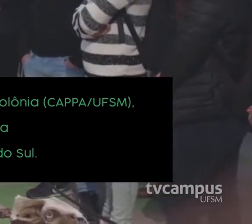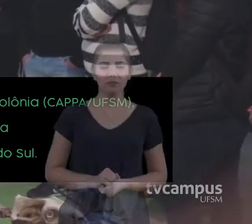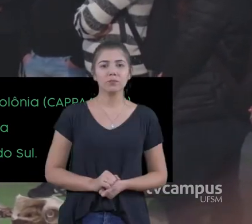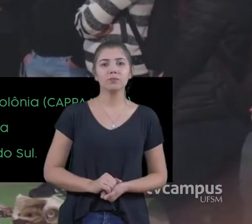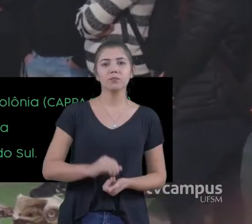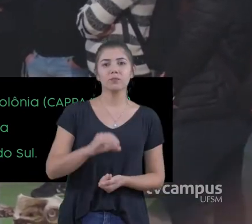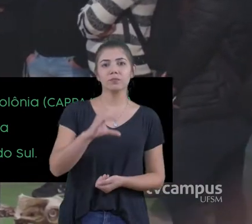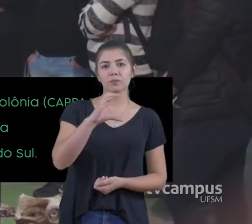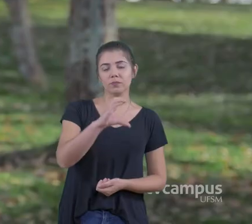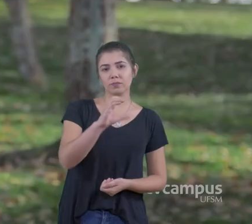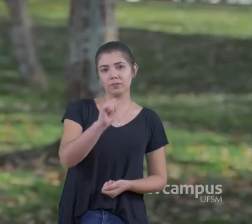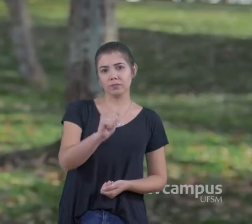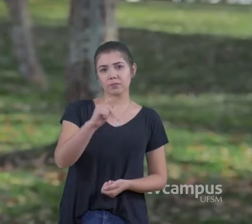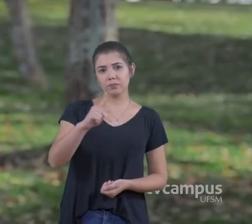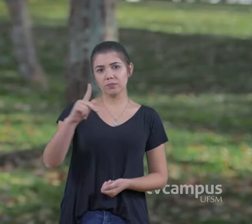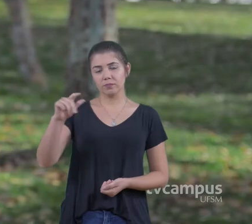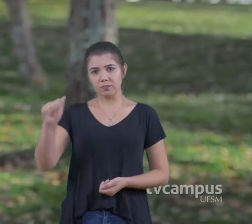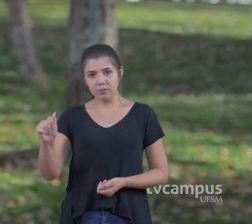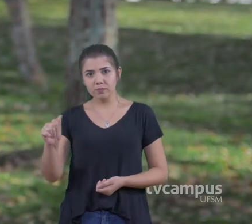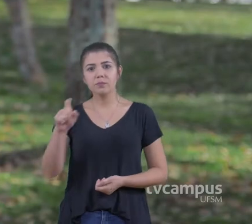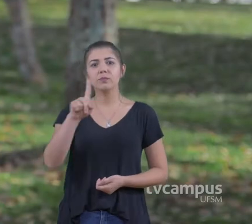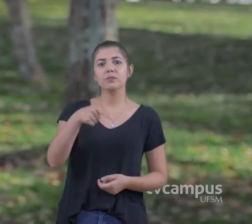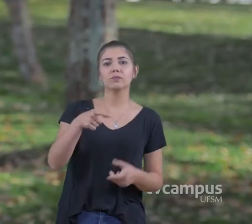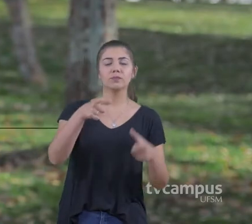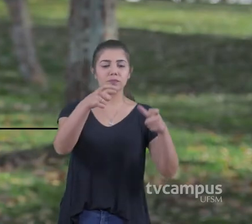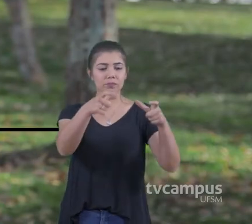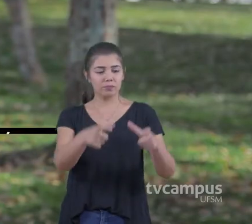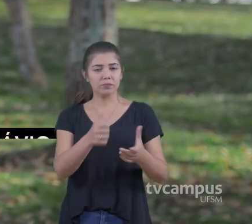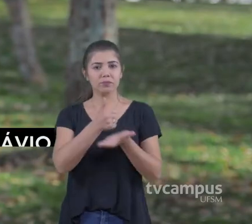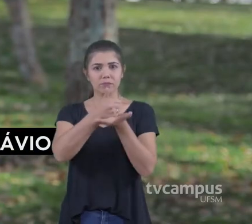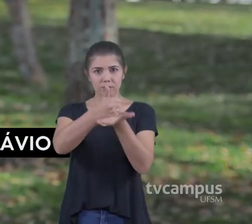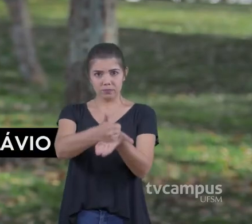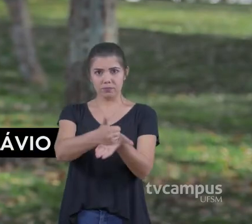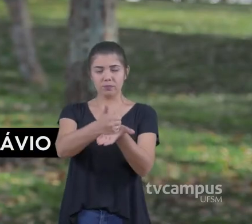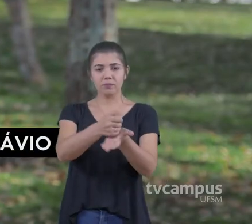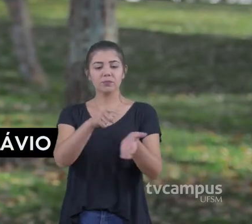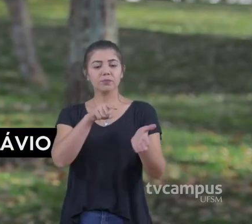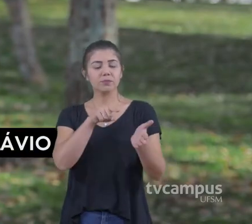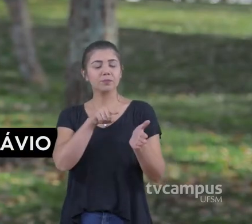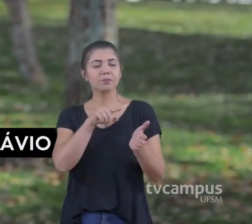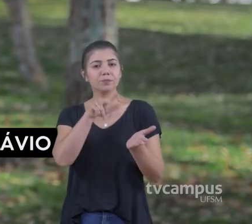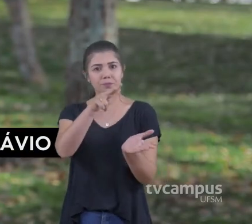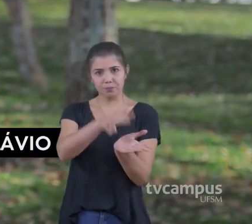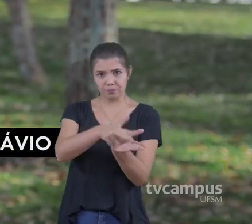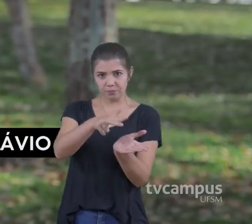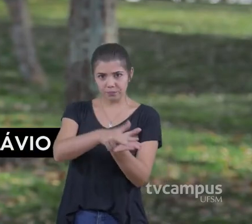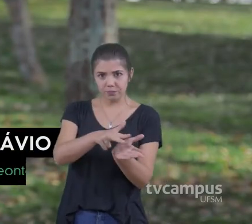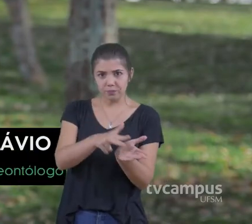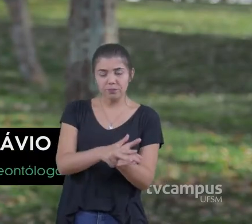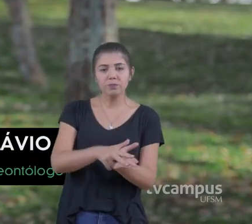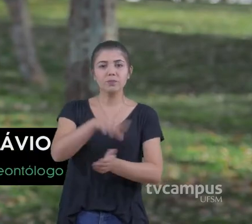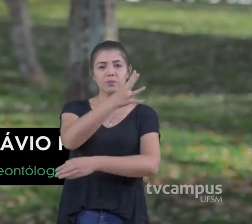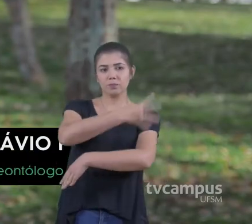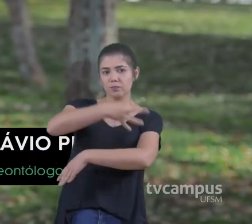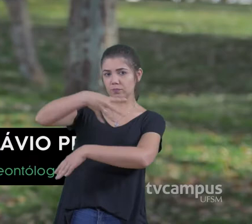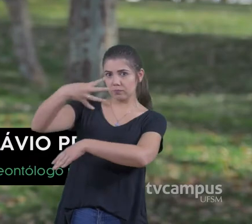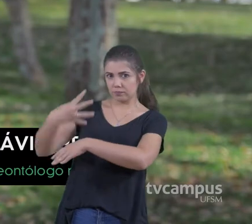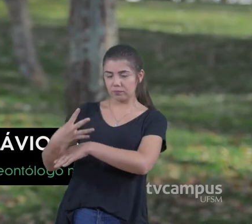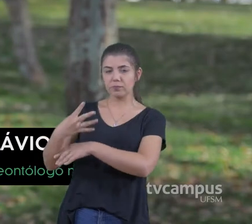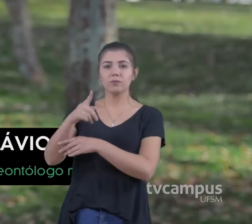O CAPA, o Centro de Apoio à Pesquisa Paleontológica da Quarta Colônia Ele é um, basicamente o o nome diz Ele é um centro que presta